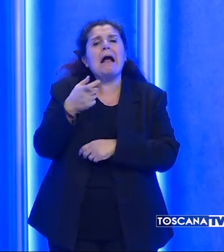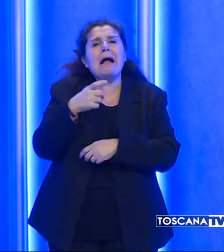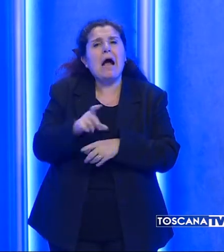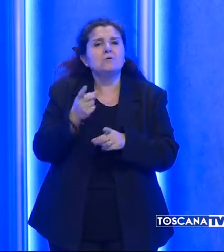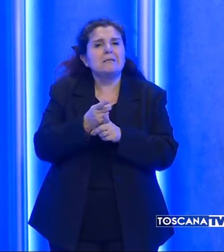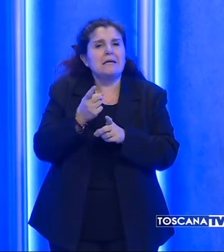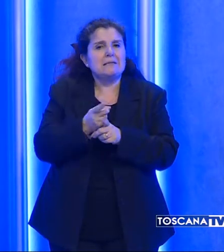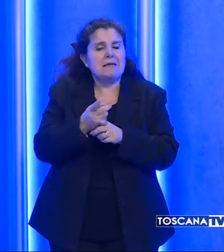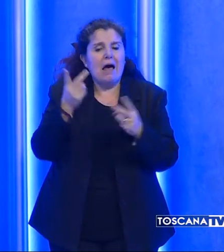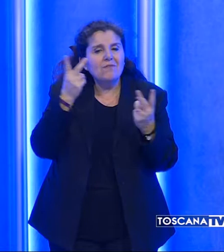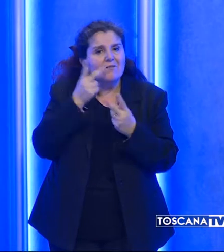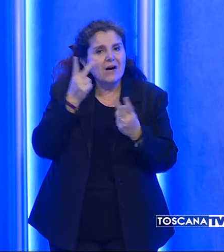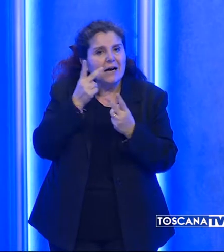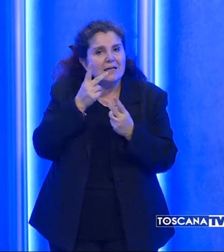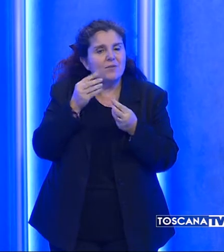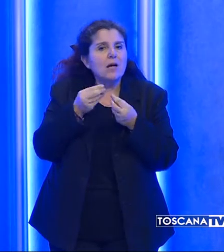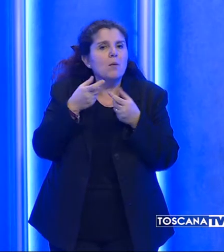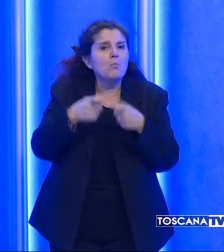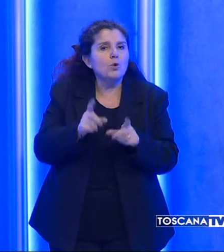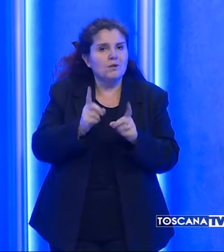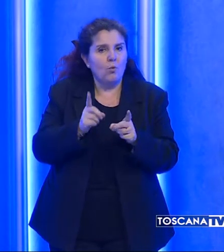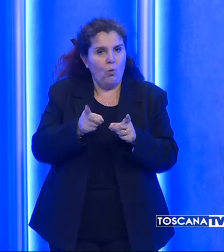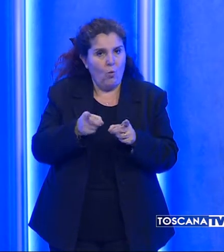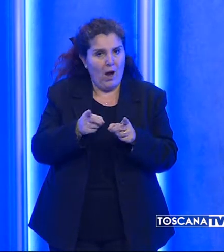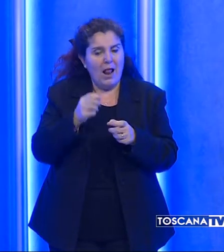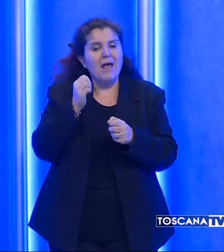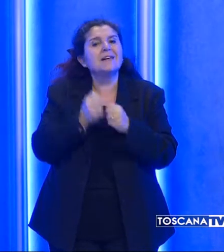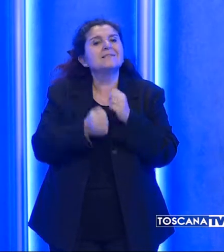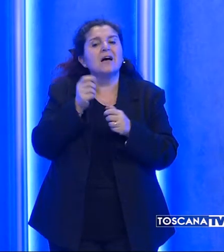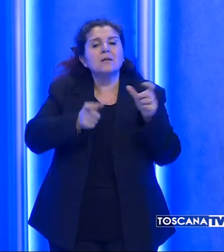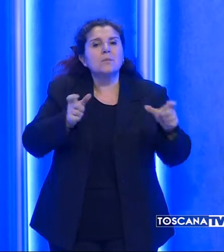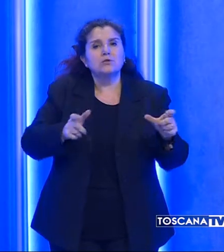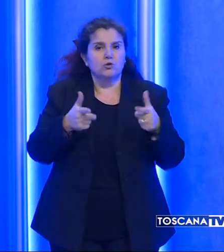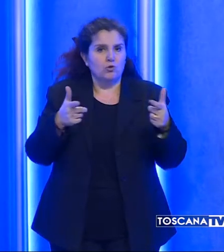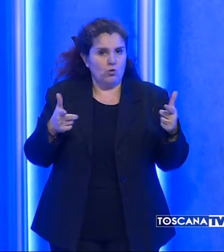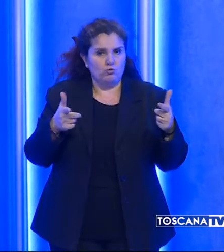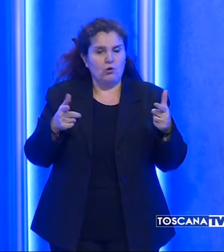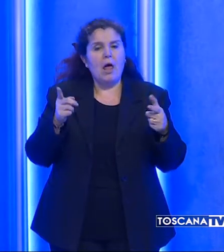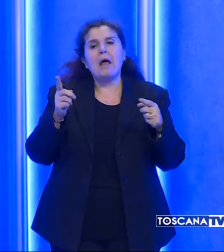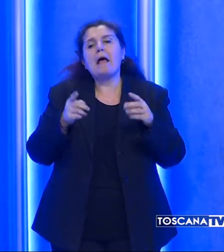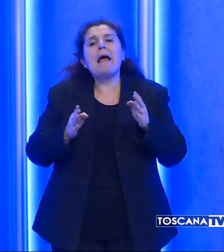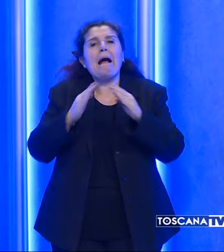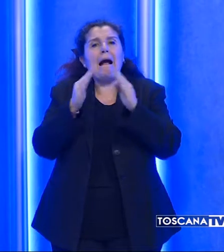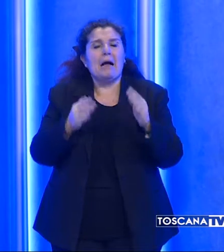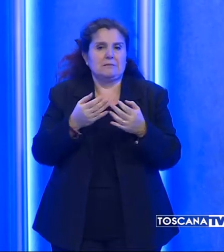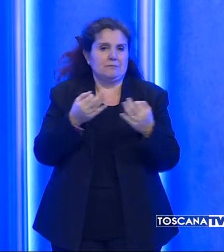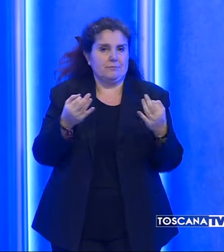ancora in corso di accertamento. Non ci sono danni a persone né alla struttura.